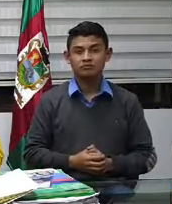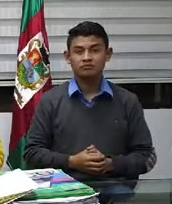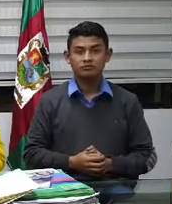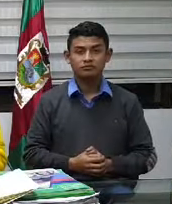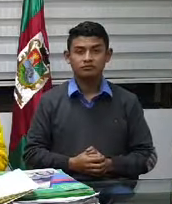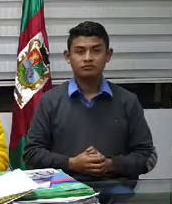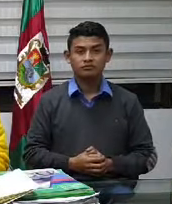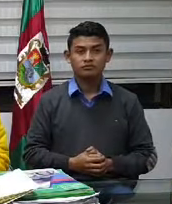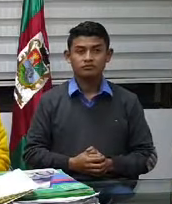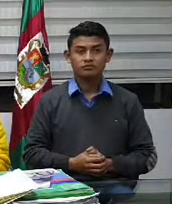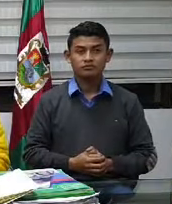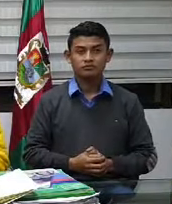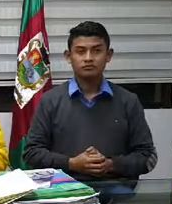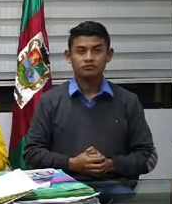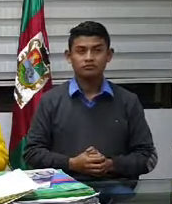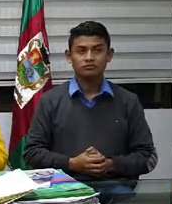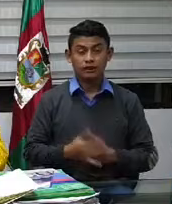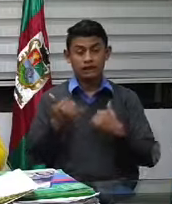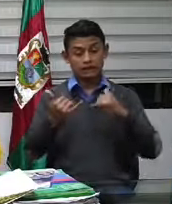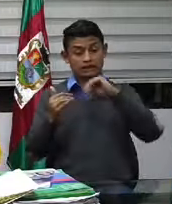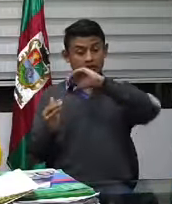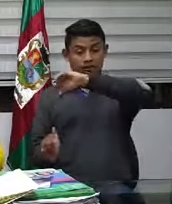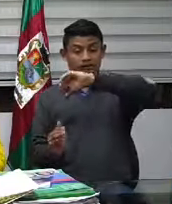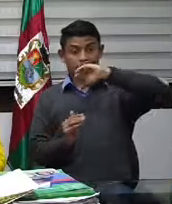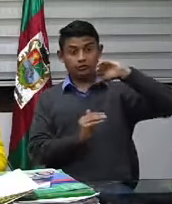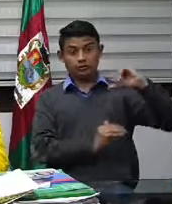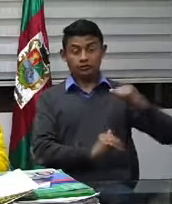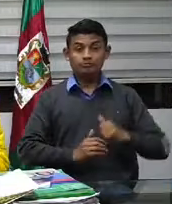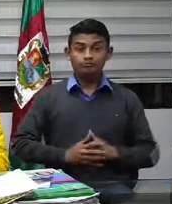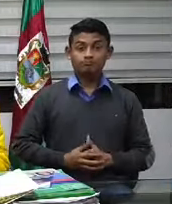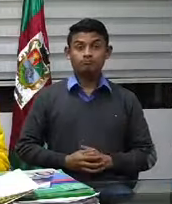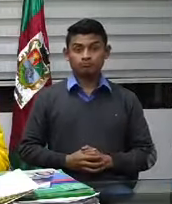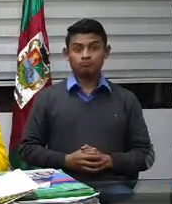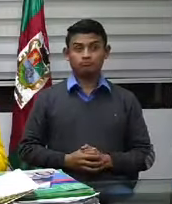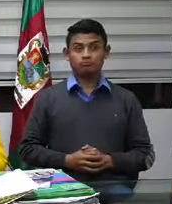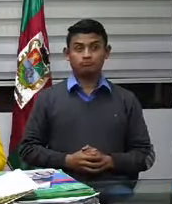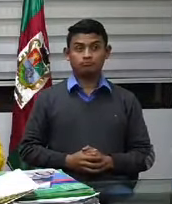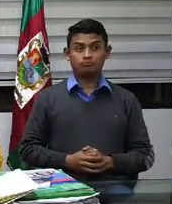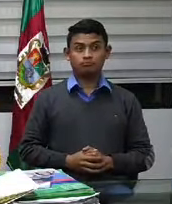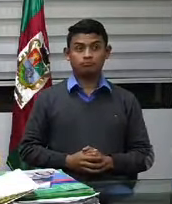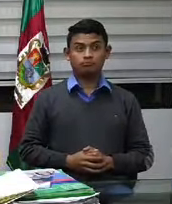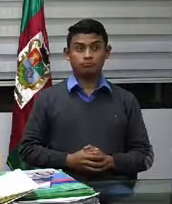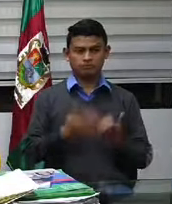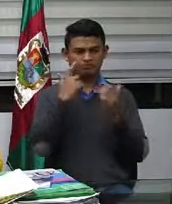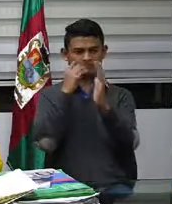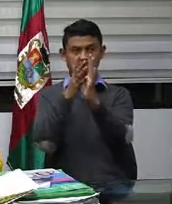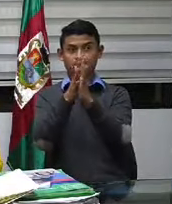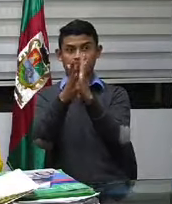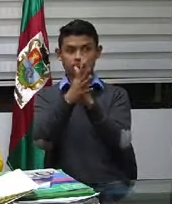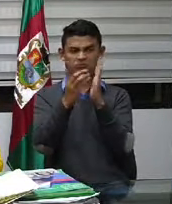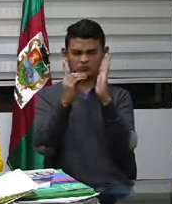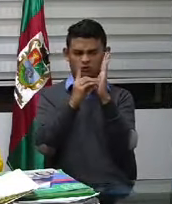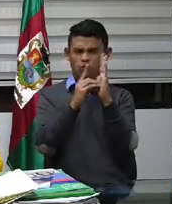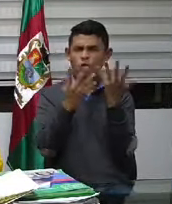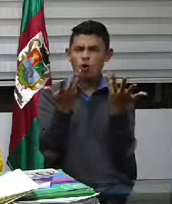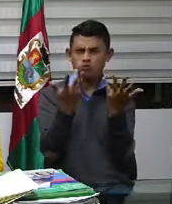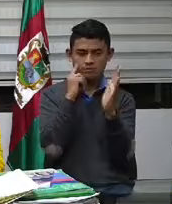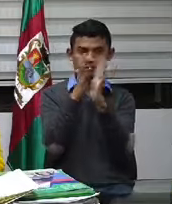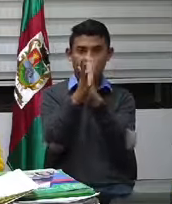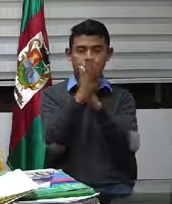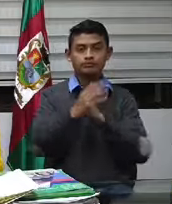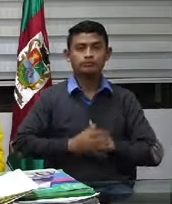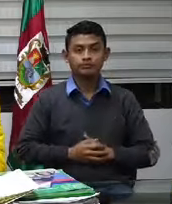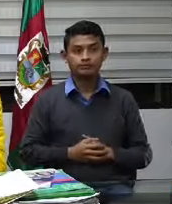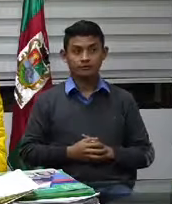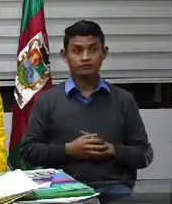En relación a los términos de gestión, porque ahorita voy a hablar de otros números para hacer énfasis en el decreto. En un decreto, que se lo advierto